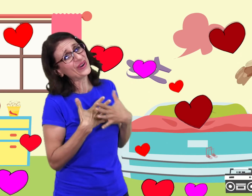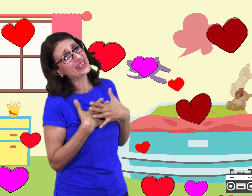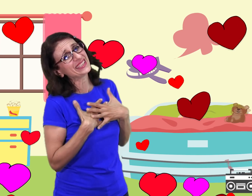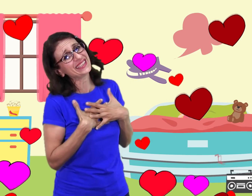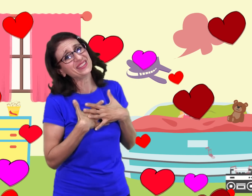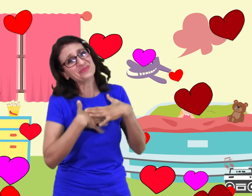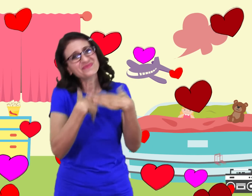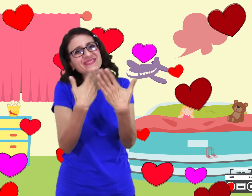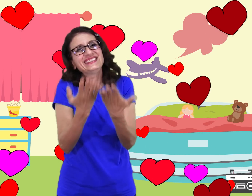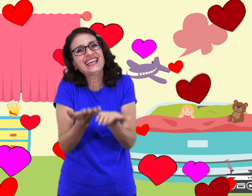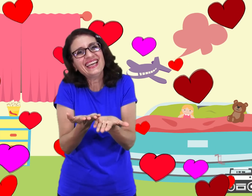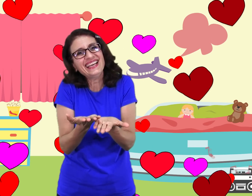volim te.